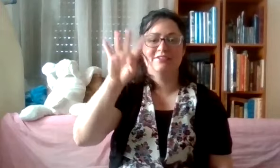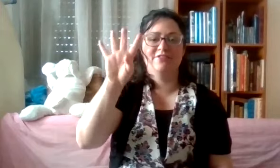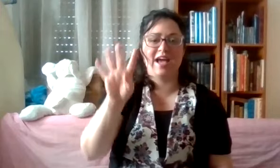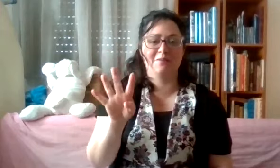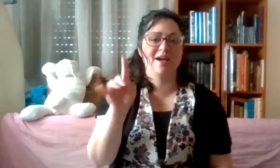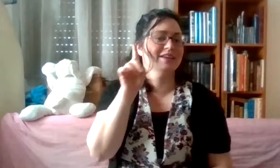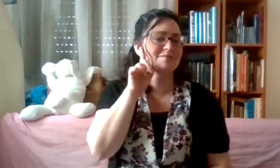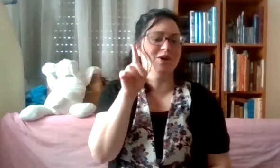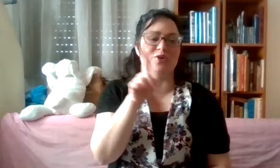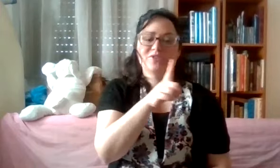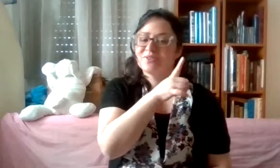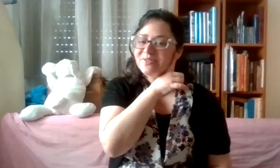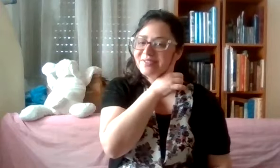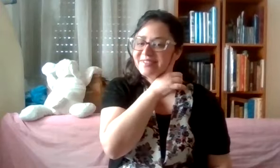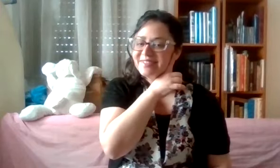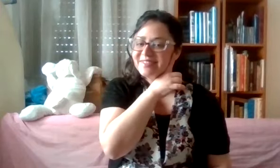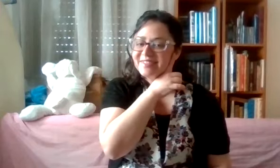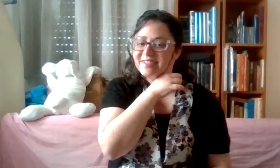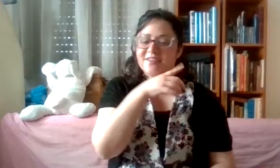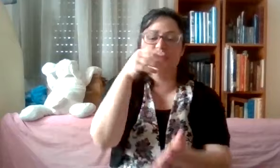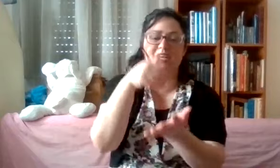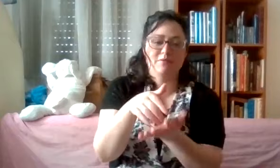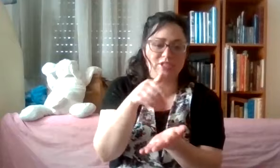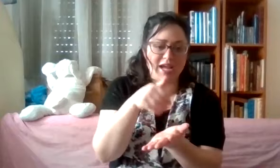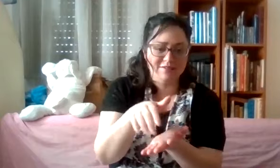וארבע, אמהות. ואני ממשיכה.